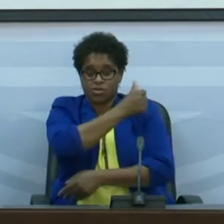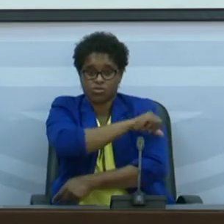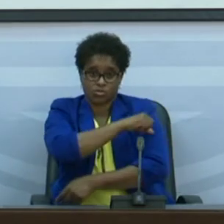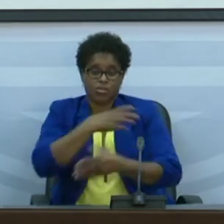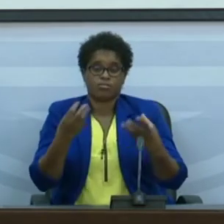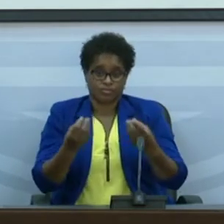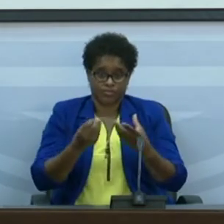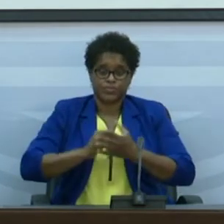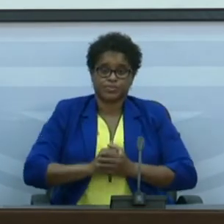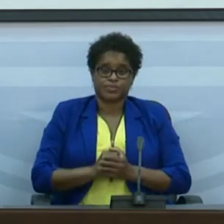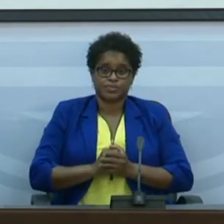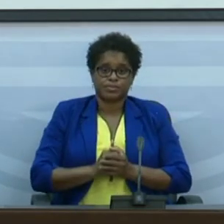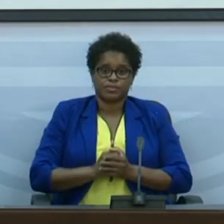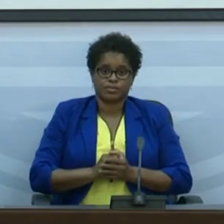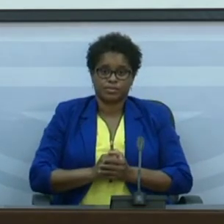hospitais.